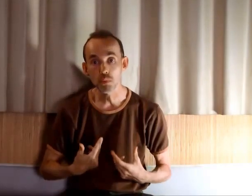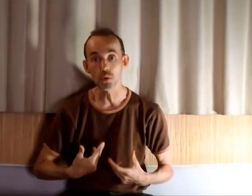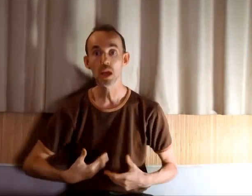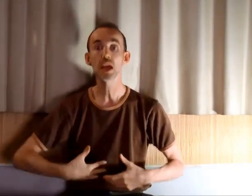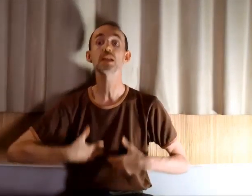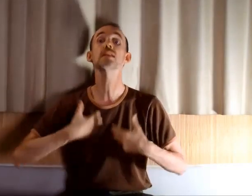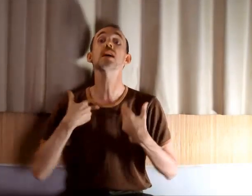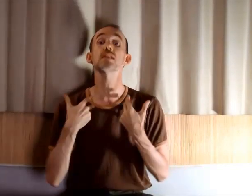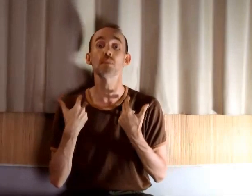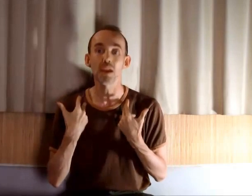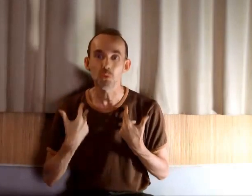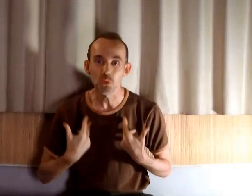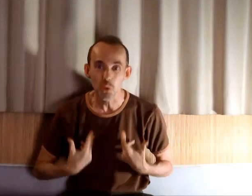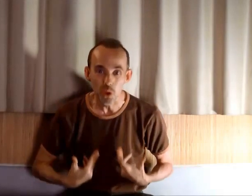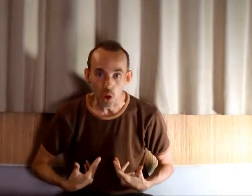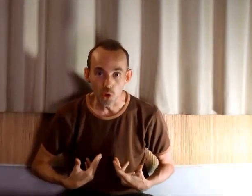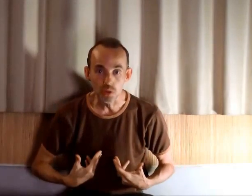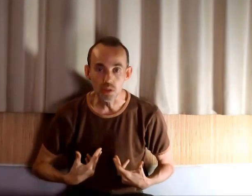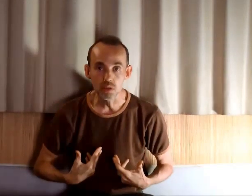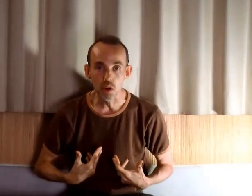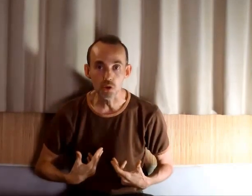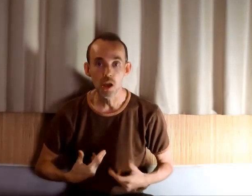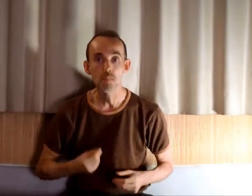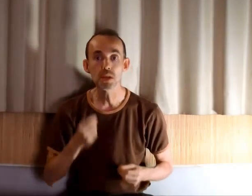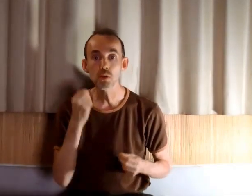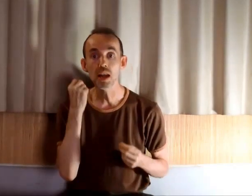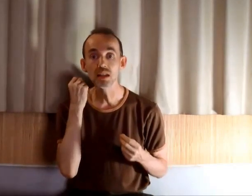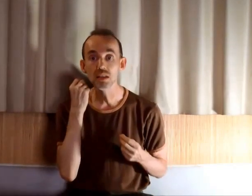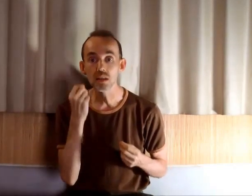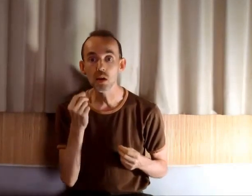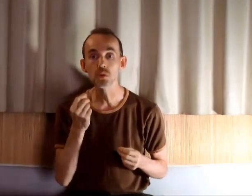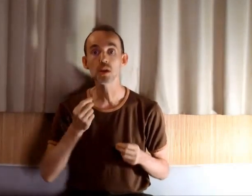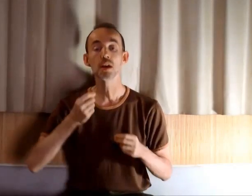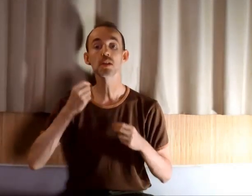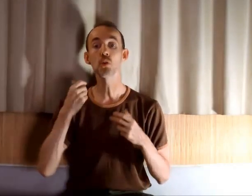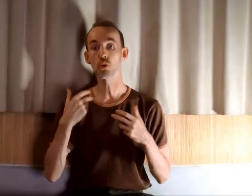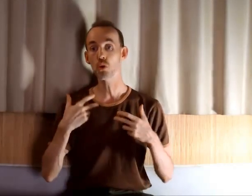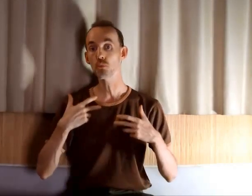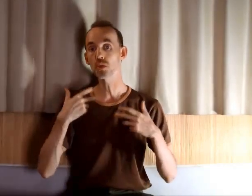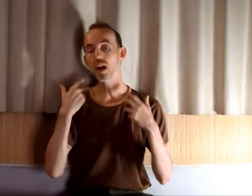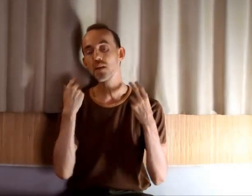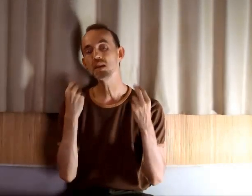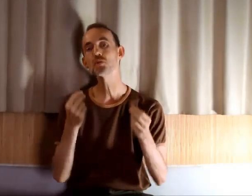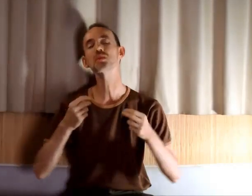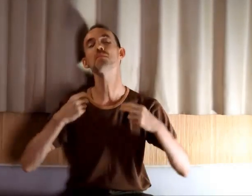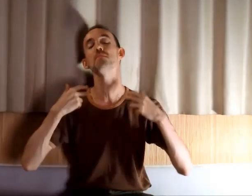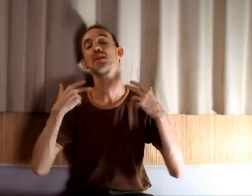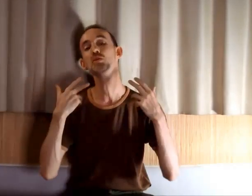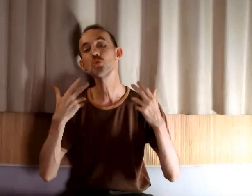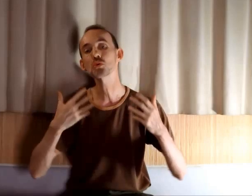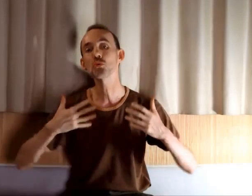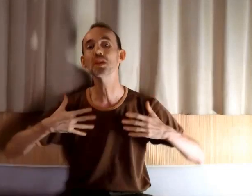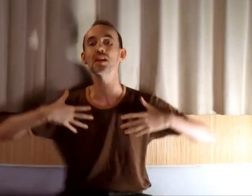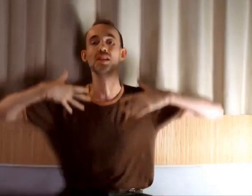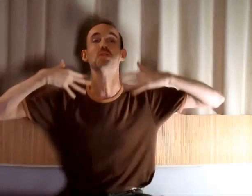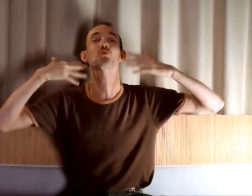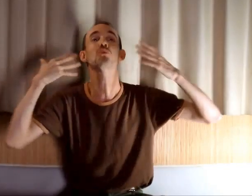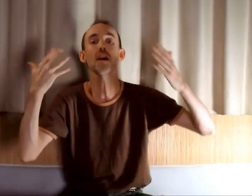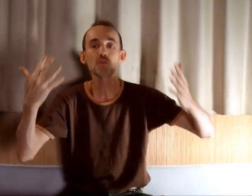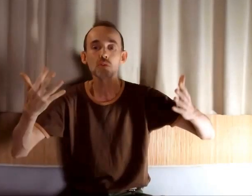souffrance. Et ça, ça fait une grande différence. Parce que la différence, c'est que quand vous travaillez sur ces blessures secondaires, ça soulage,